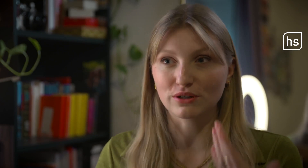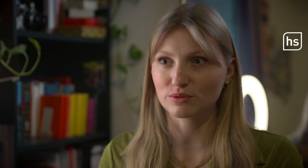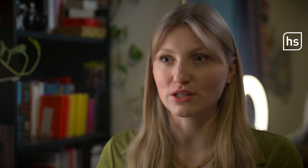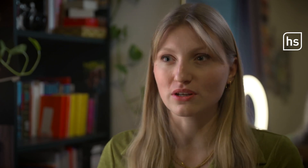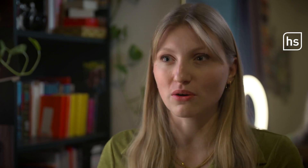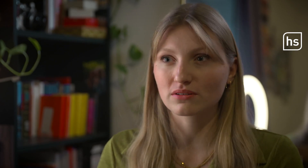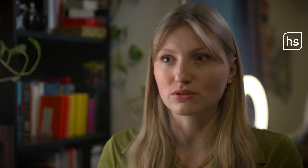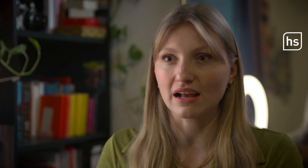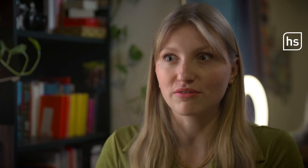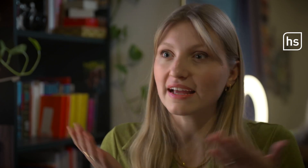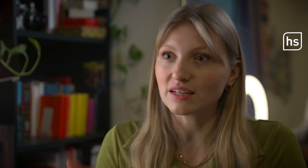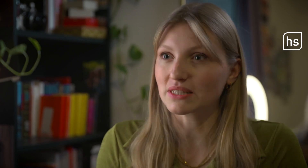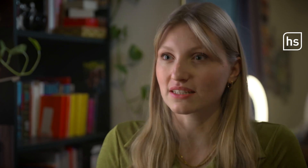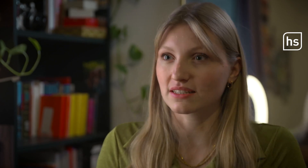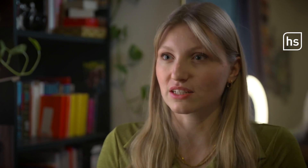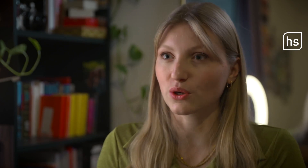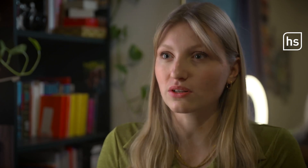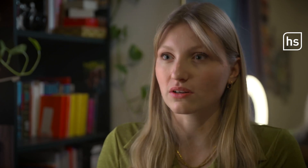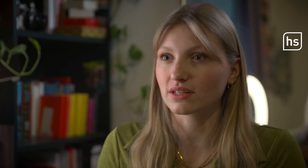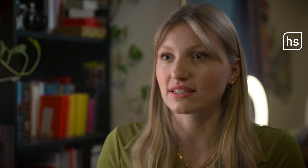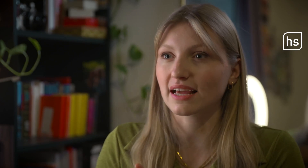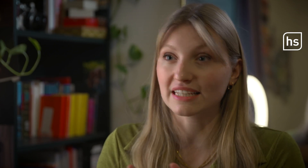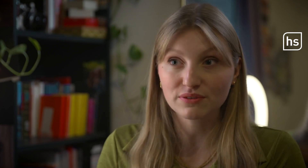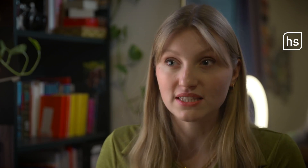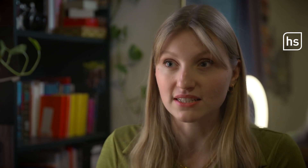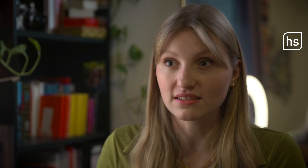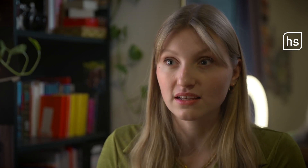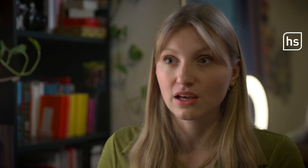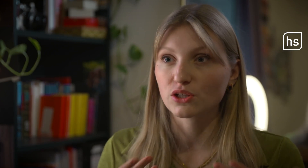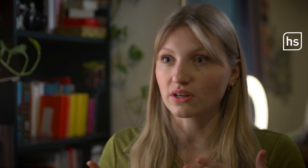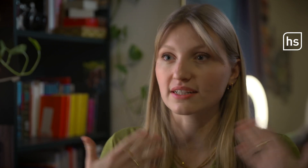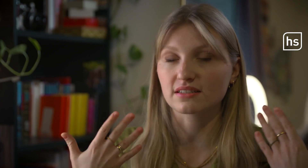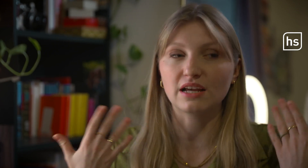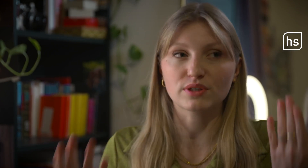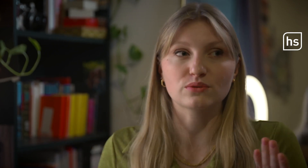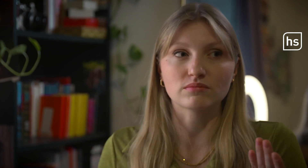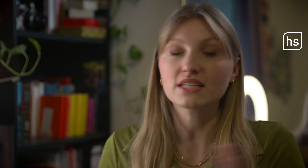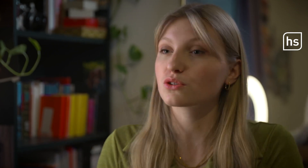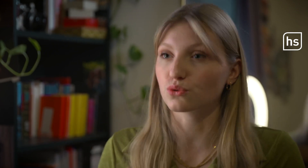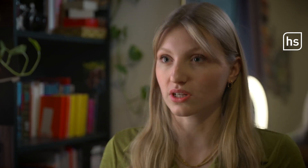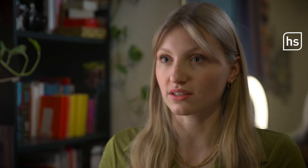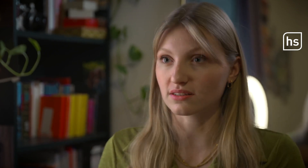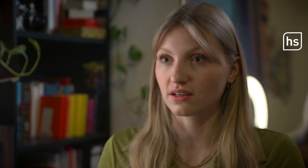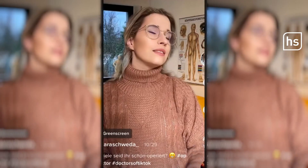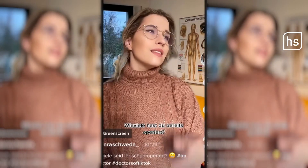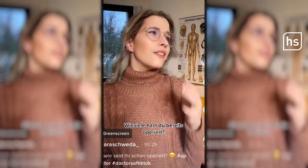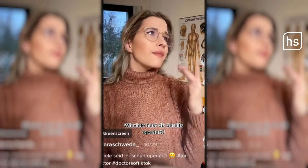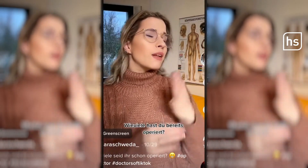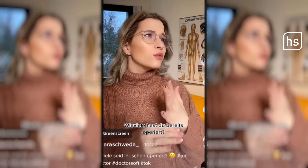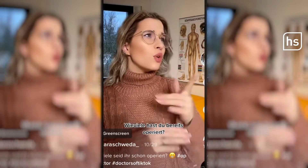gehörlose Menschen auch total fein damit sind, dass sie nicht hören können und dass das kein Defizit ist, sondern dass das einfach so ein Ist-Zustand ist. Auch Tiffany